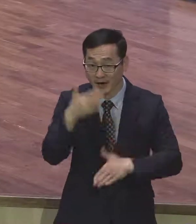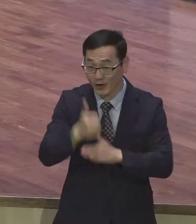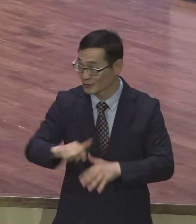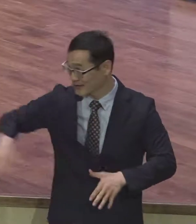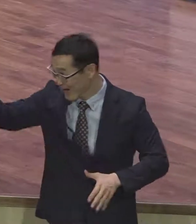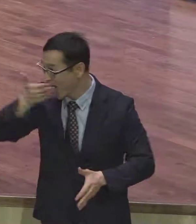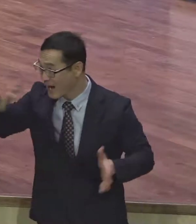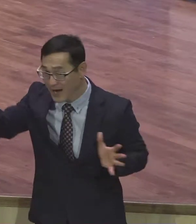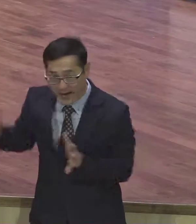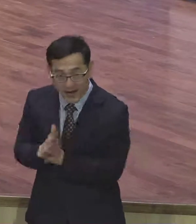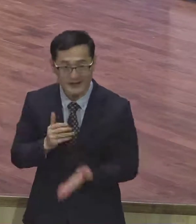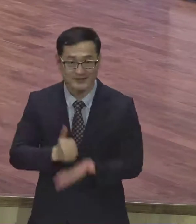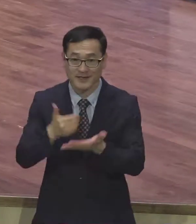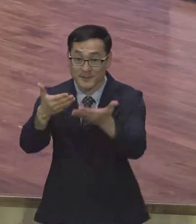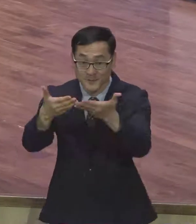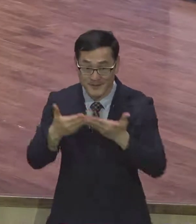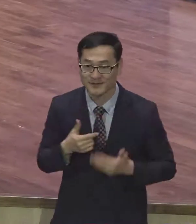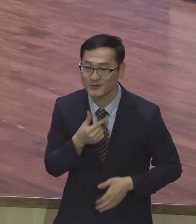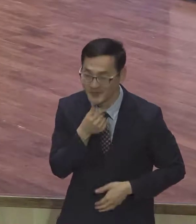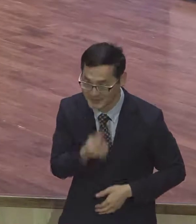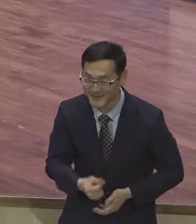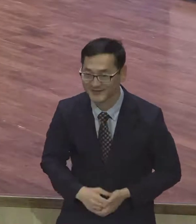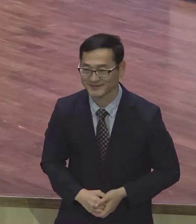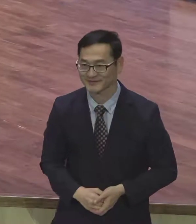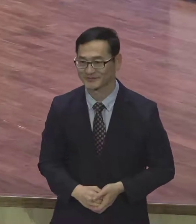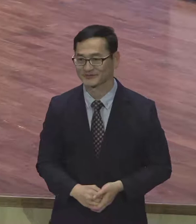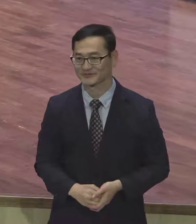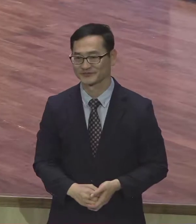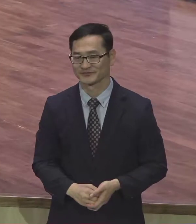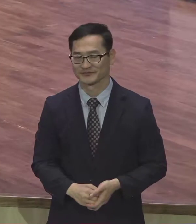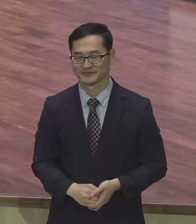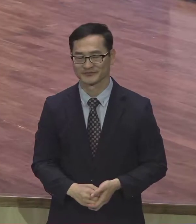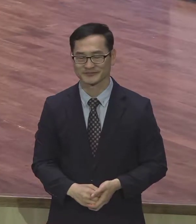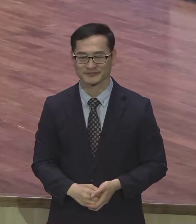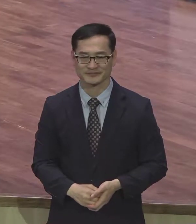주의하므로 축복합니다 두 번째로 결론입니다 요즘